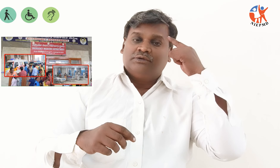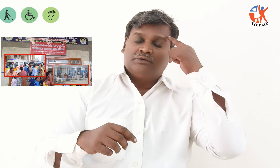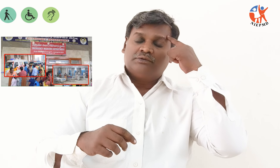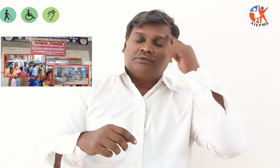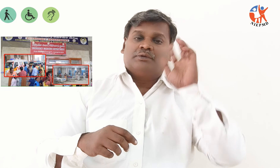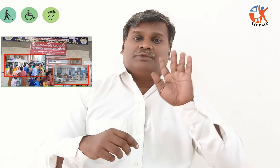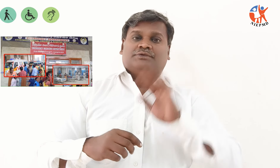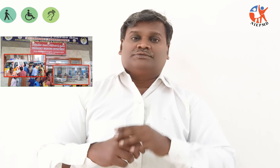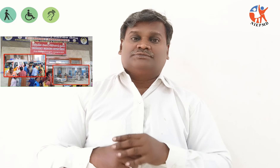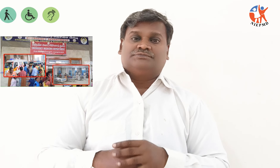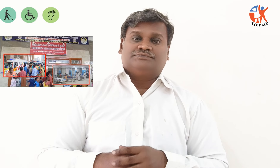அனைவருக்கும்